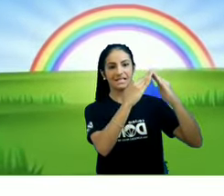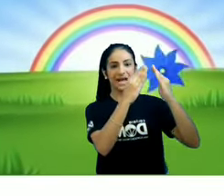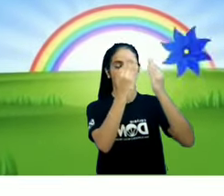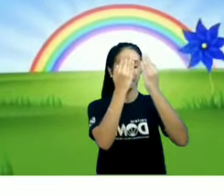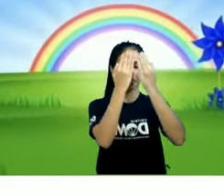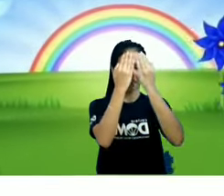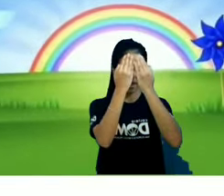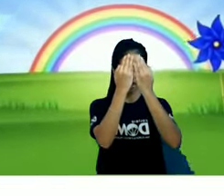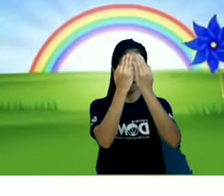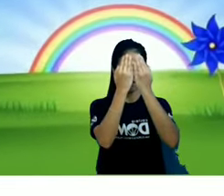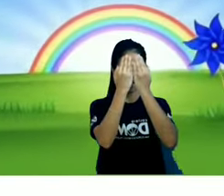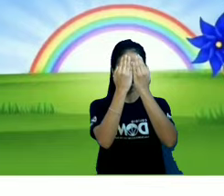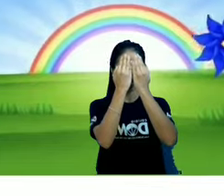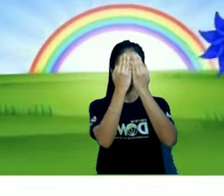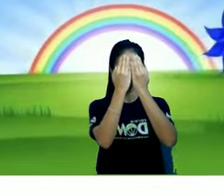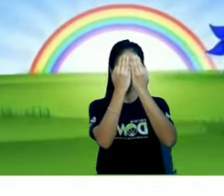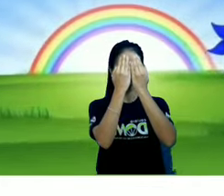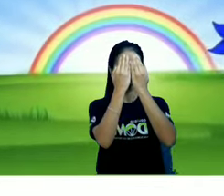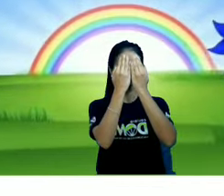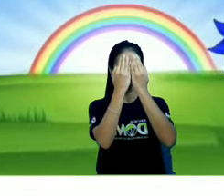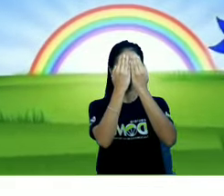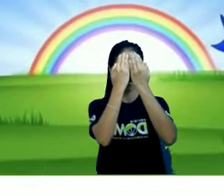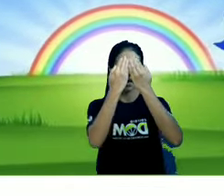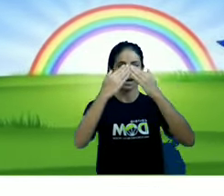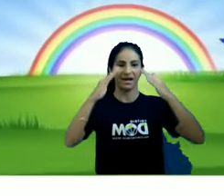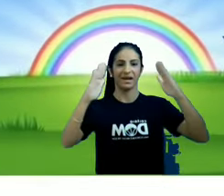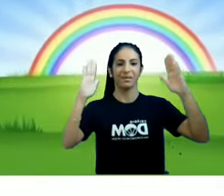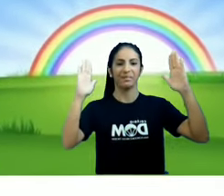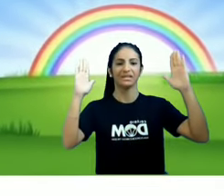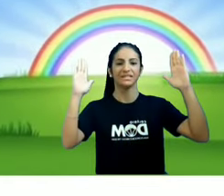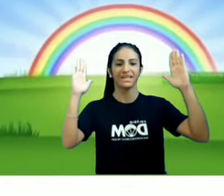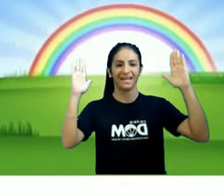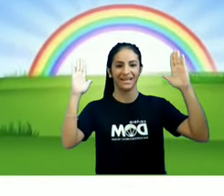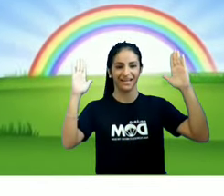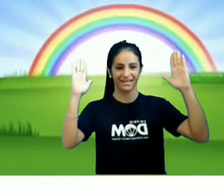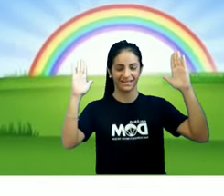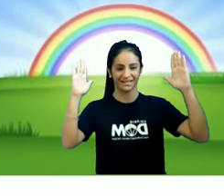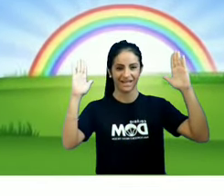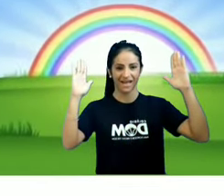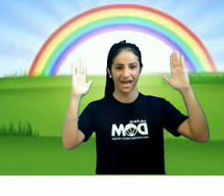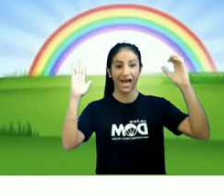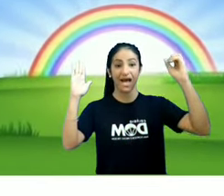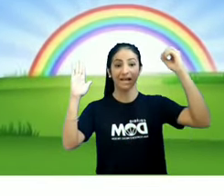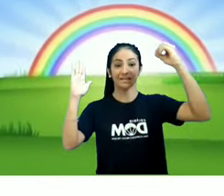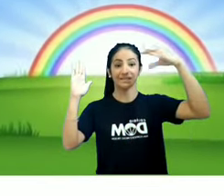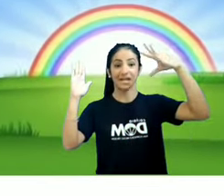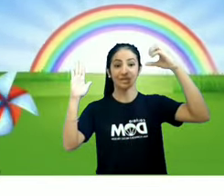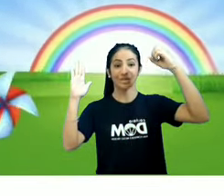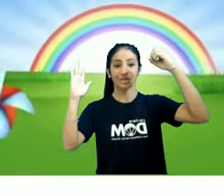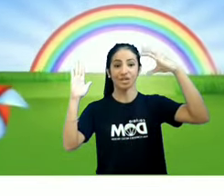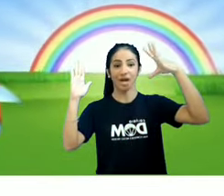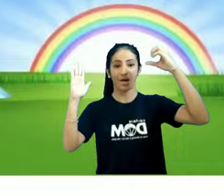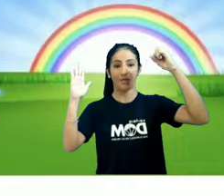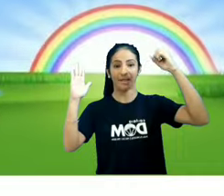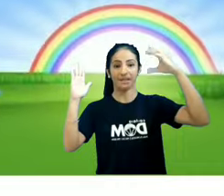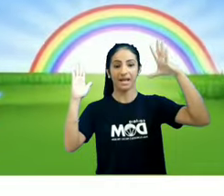bem fechada Abra a janelinha, deixa o som entrar